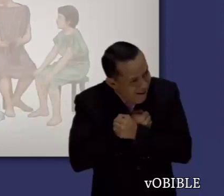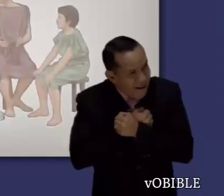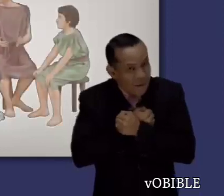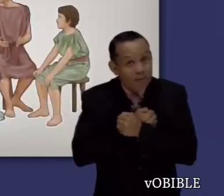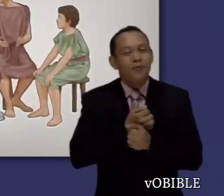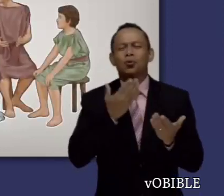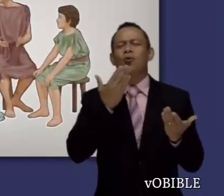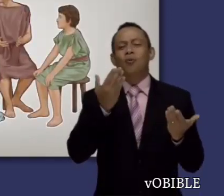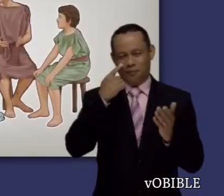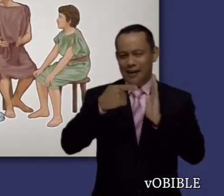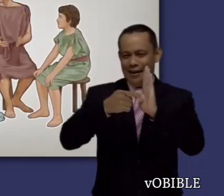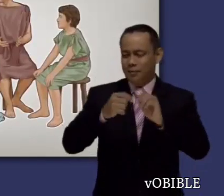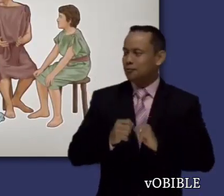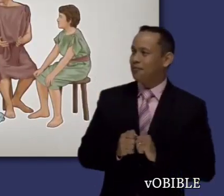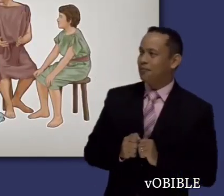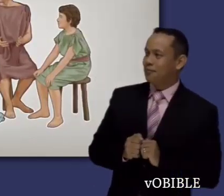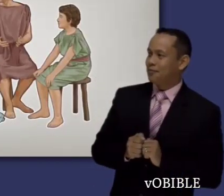debe reflejarse en la familia.